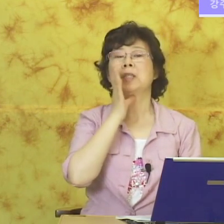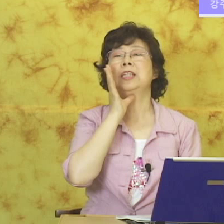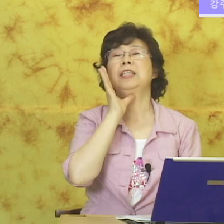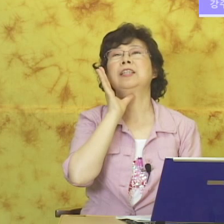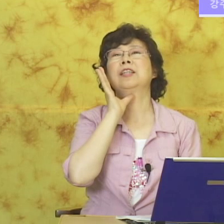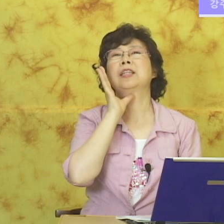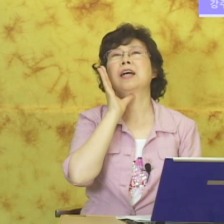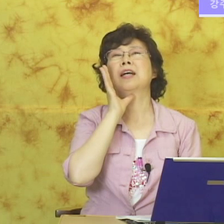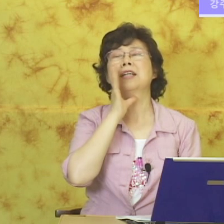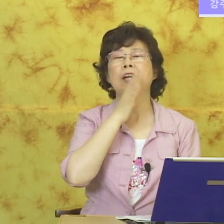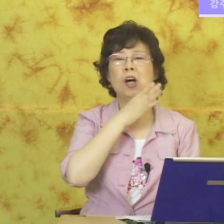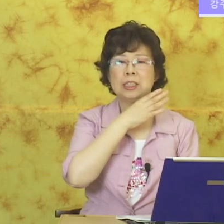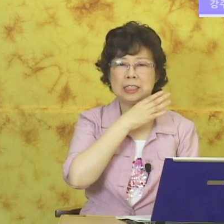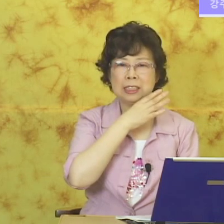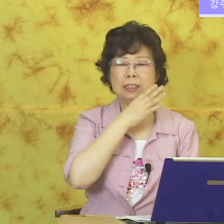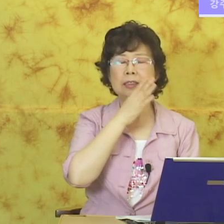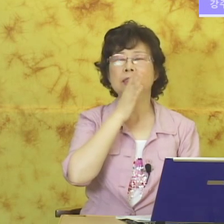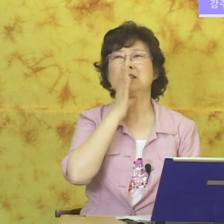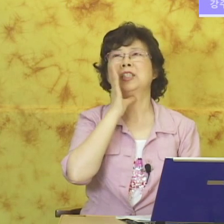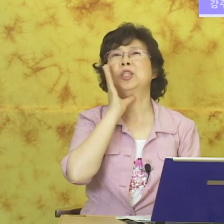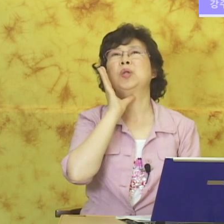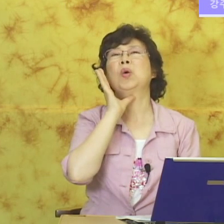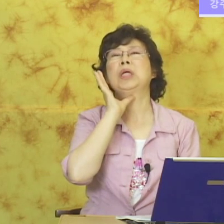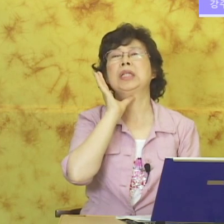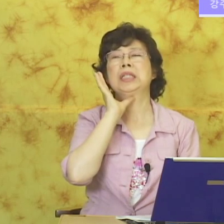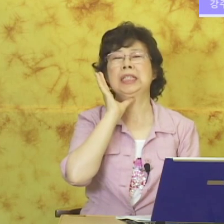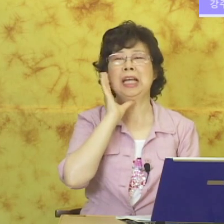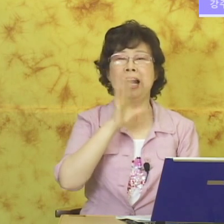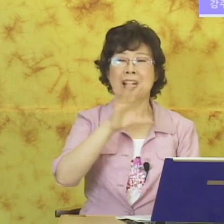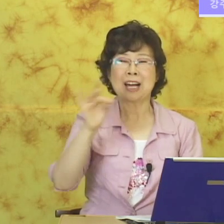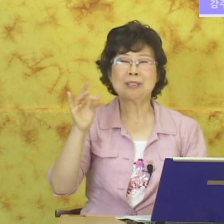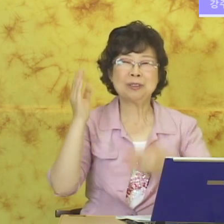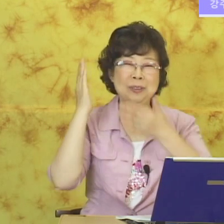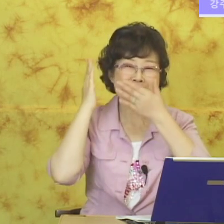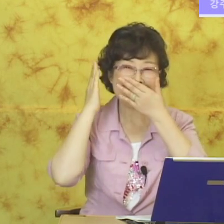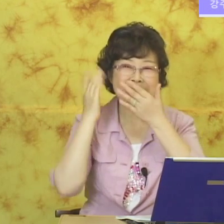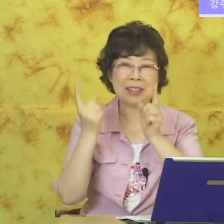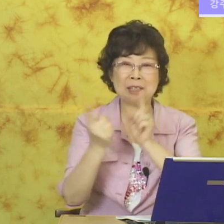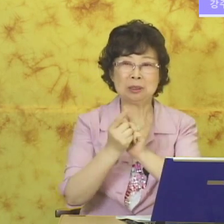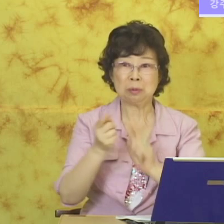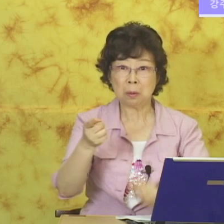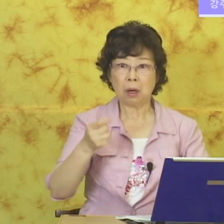늙었다. 어르신. 노인. 가끔 우리 농아인들 만나면 저보고.